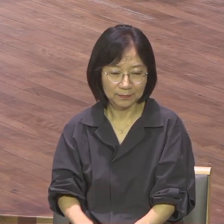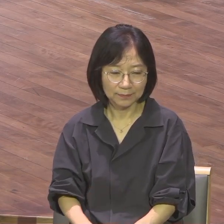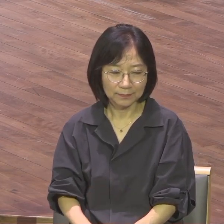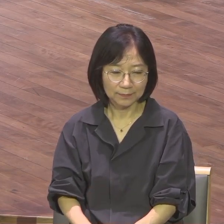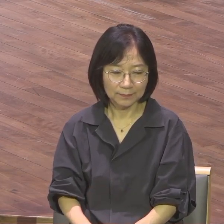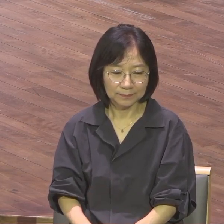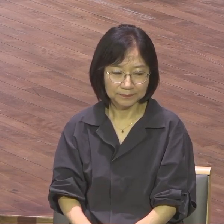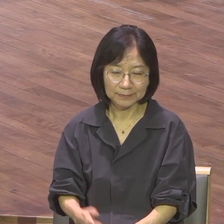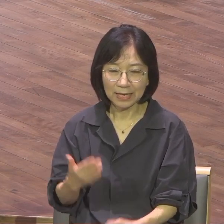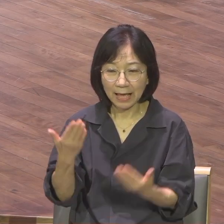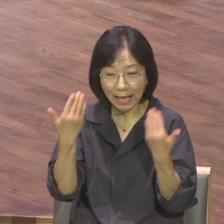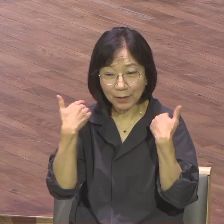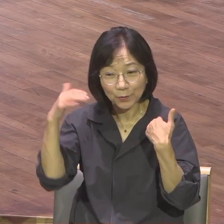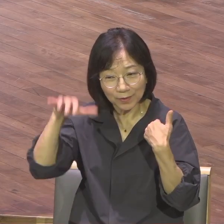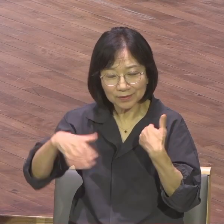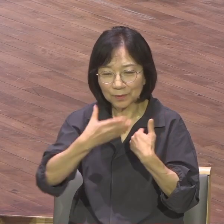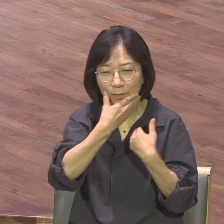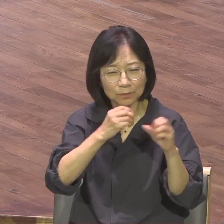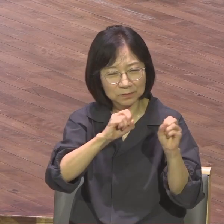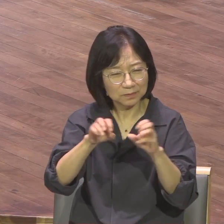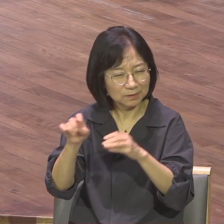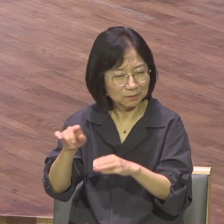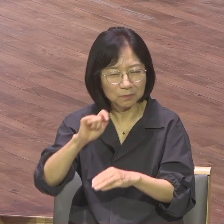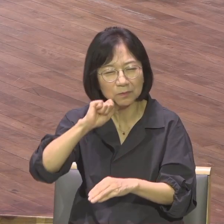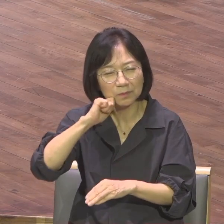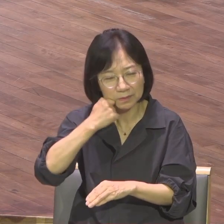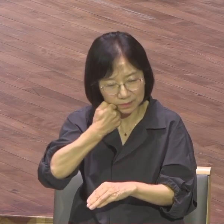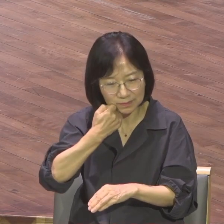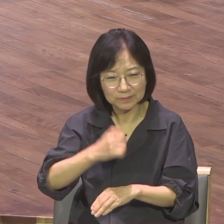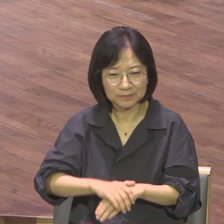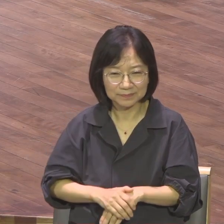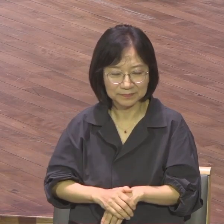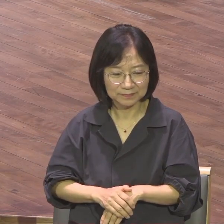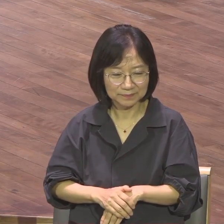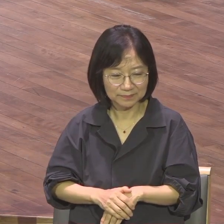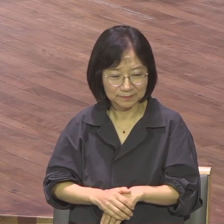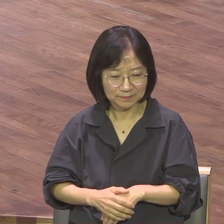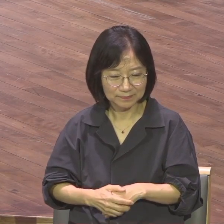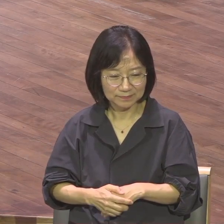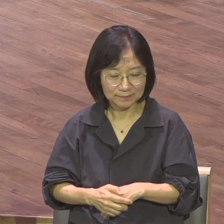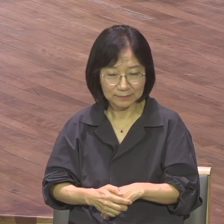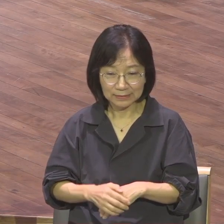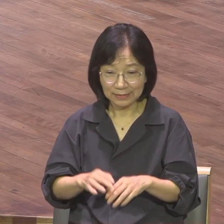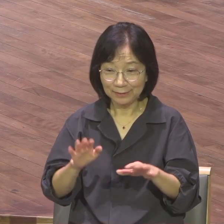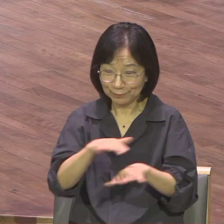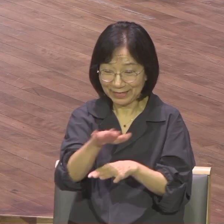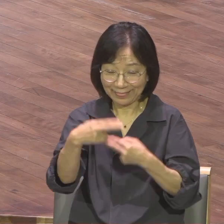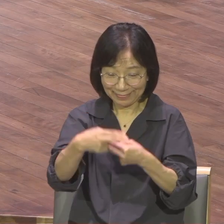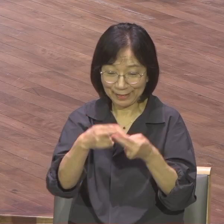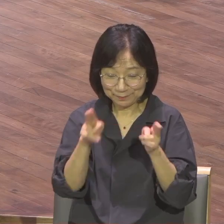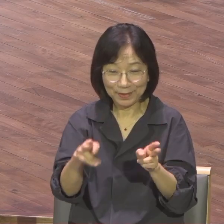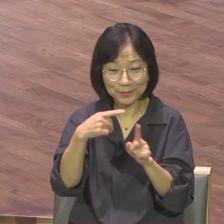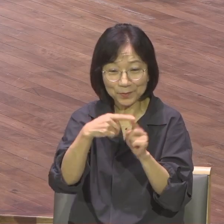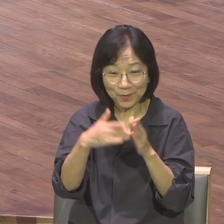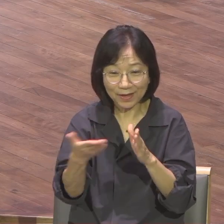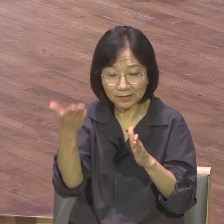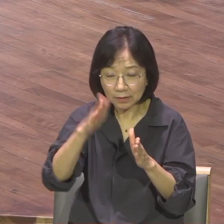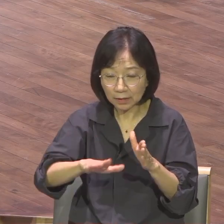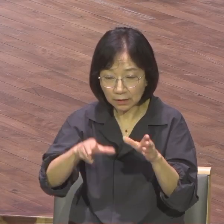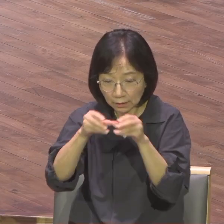쉽지 않습니다 점점점 다락방 다락방 교회인데 다락방이 없어요 다락방 교회인데 현장 없어요